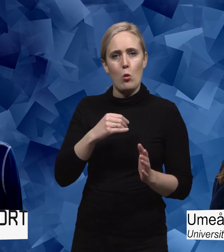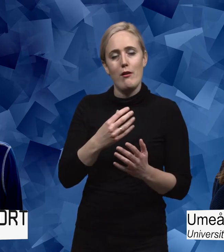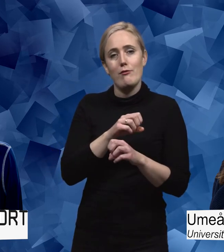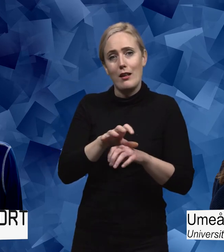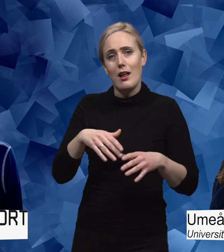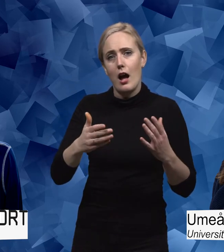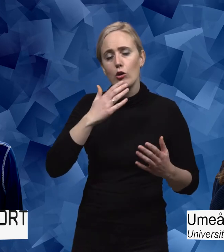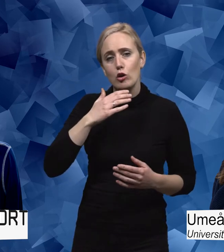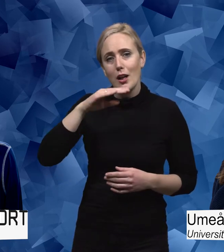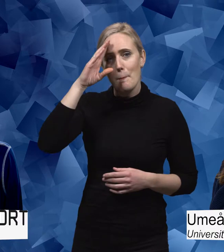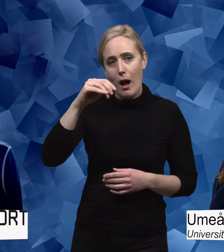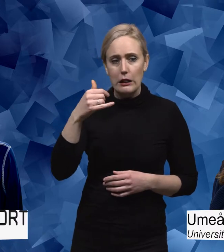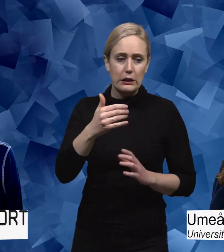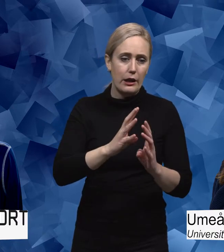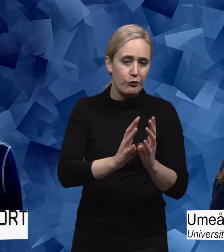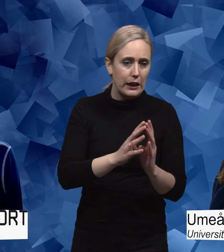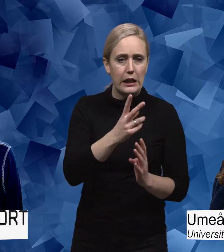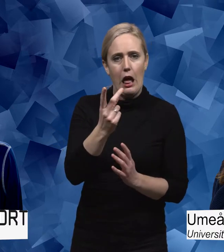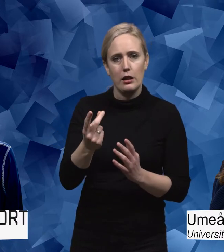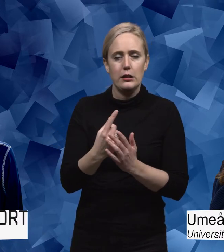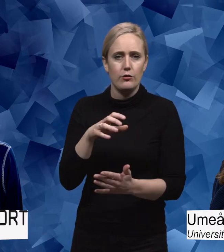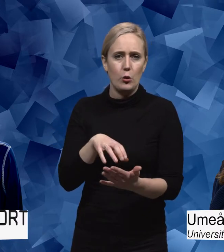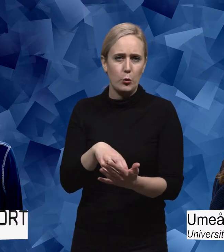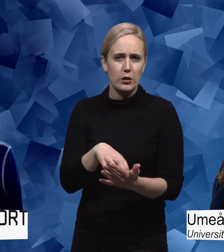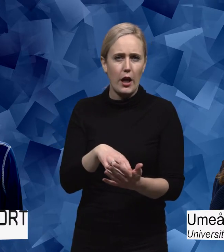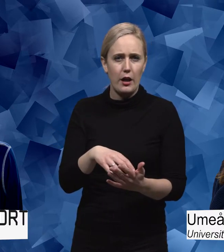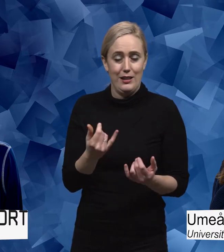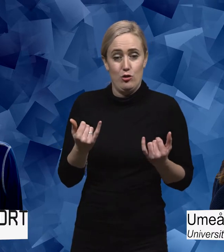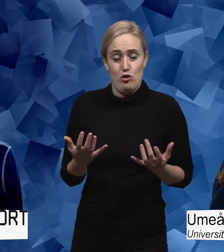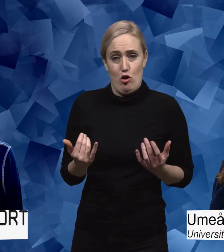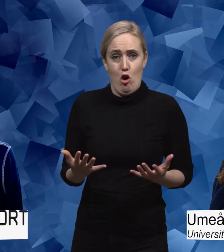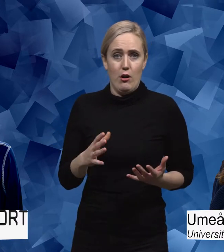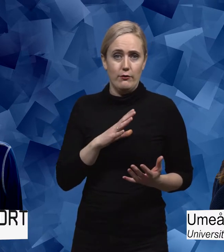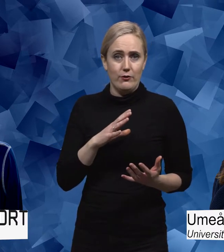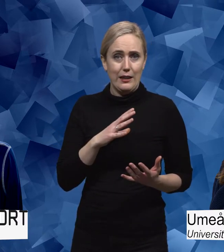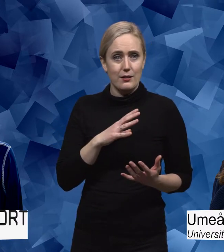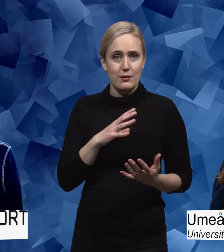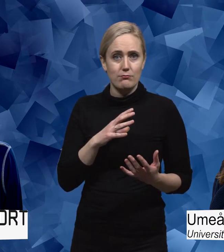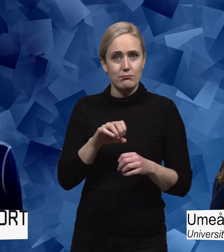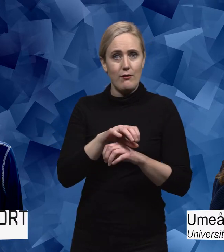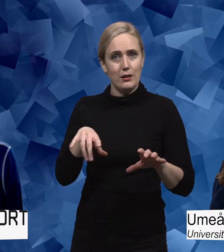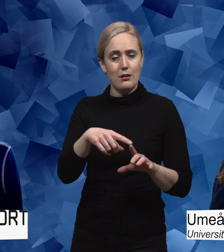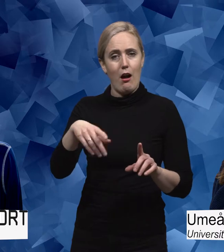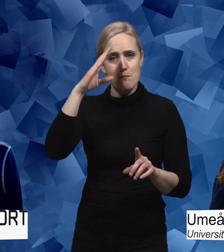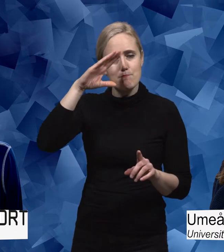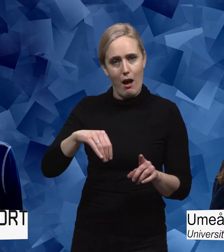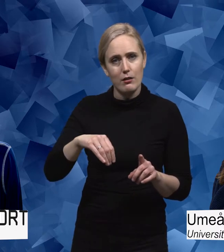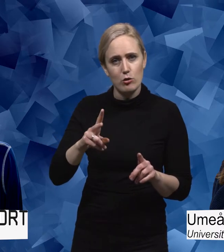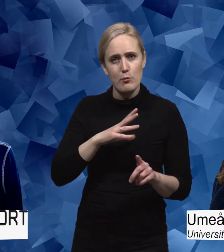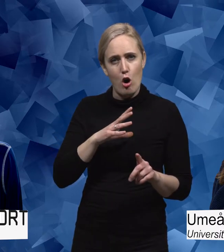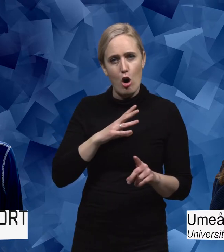skadas i trafiken eller i andra sammanhang. Så att även nu så finns det ju också fler män, särskilt om vi tittar på fysiska